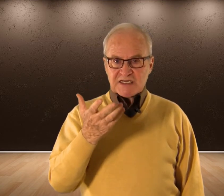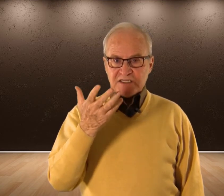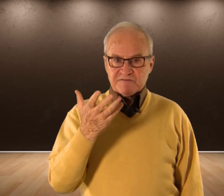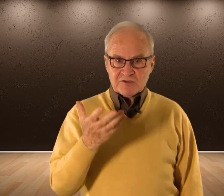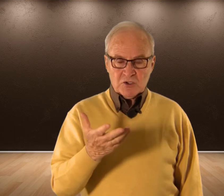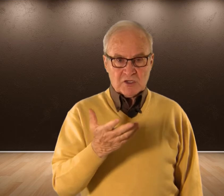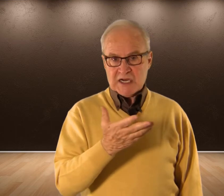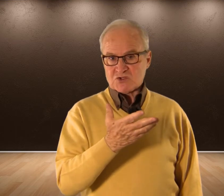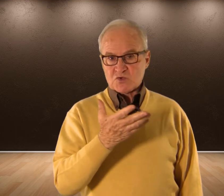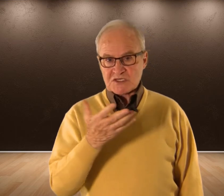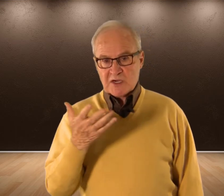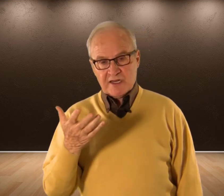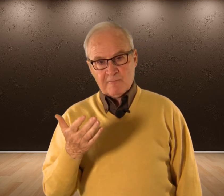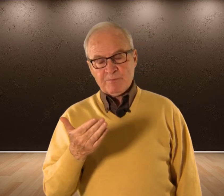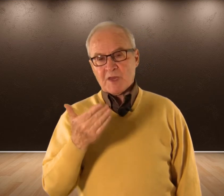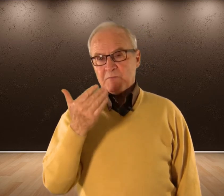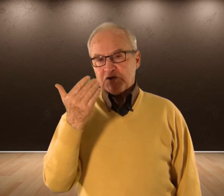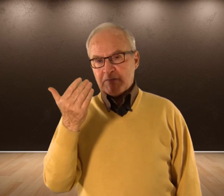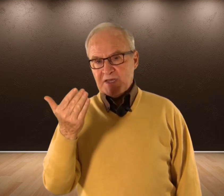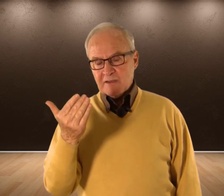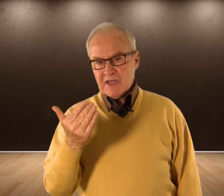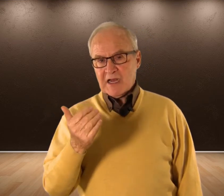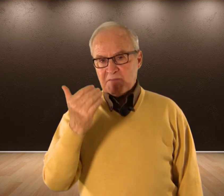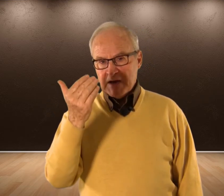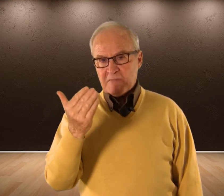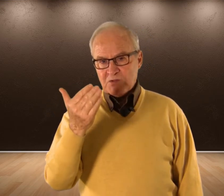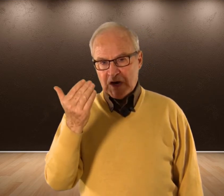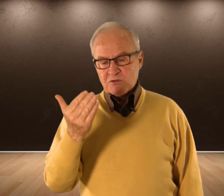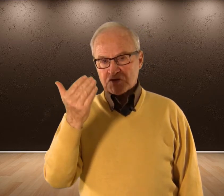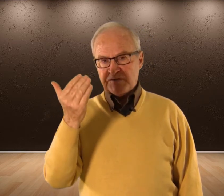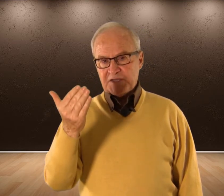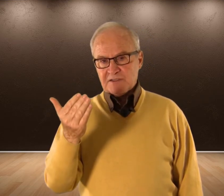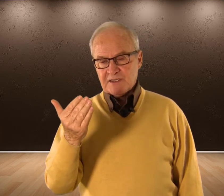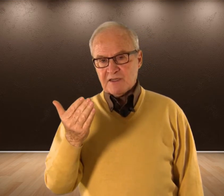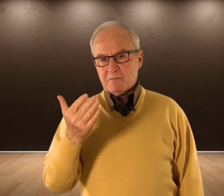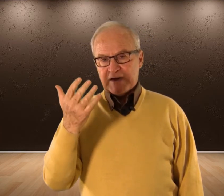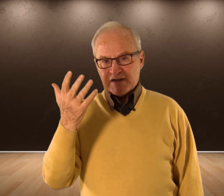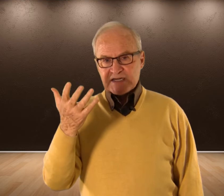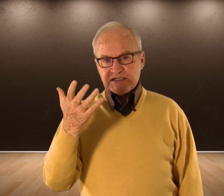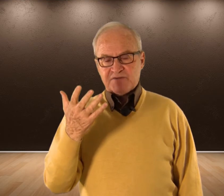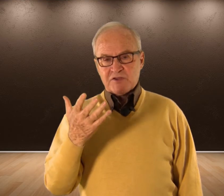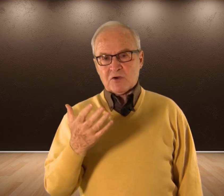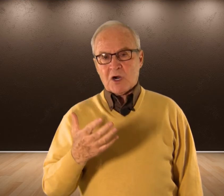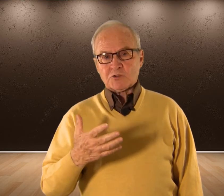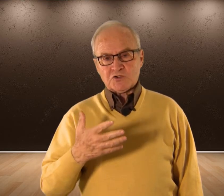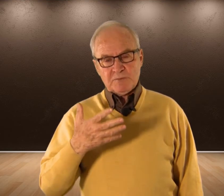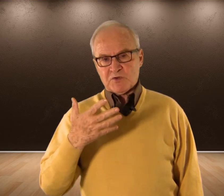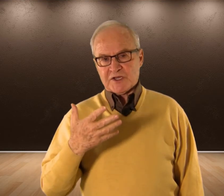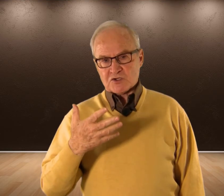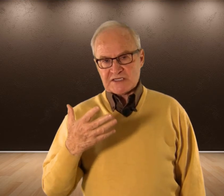satisfacción A su sexualidad Pero también Habían madurado Lo suficiente Para dar satisfacción A otro tipo De cosas